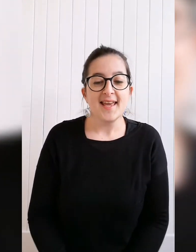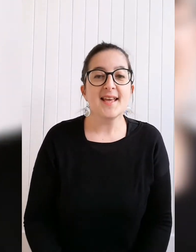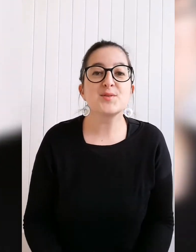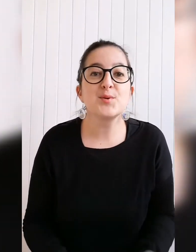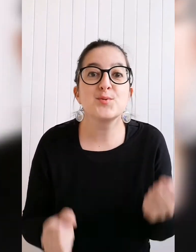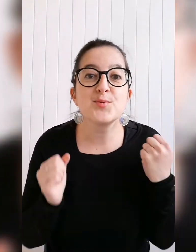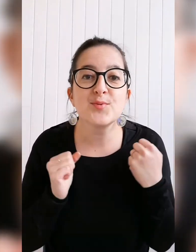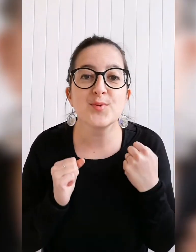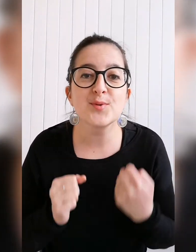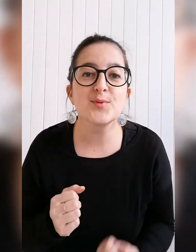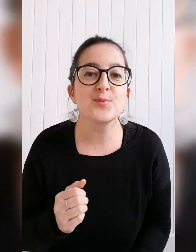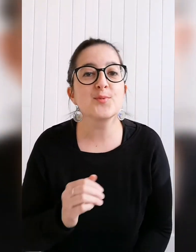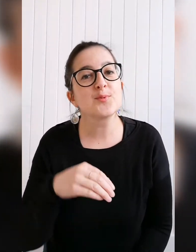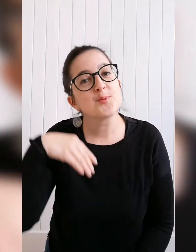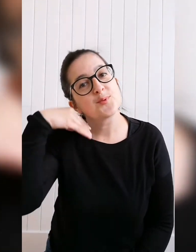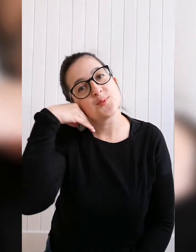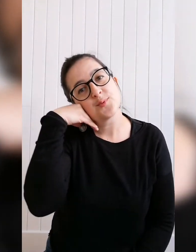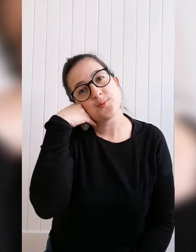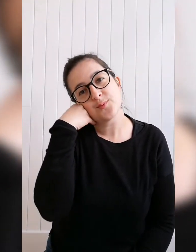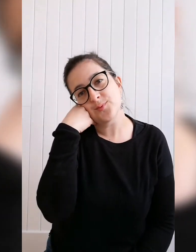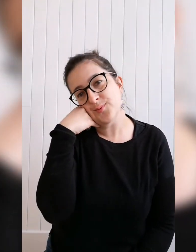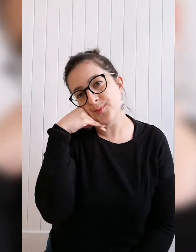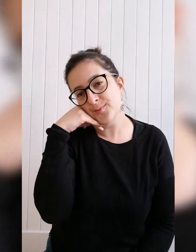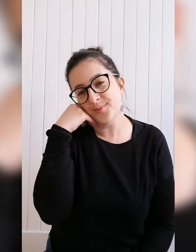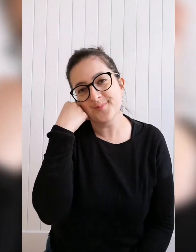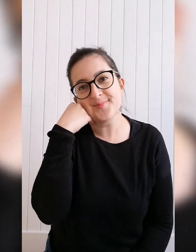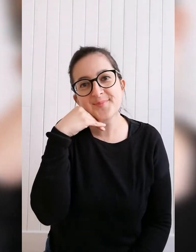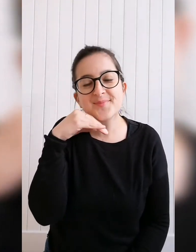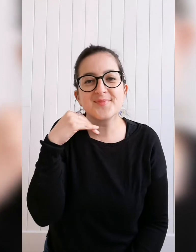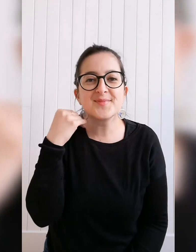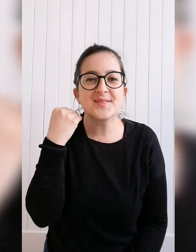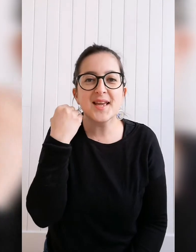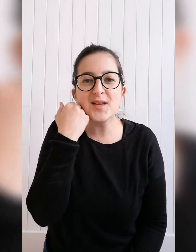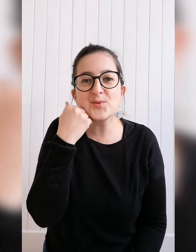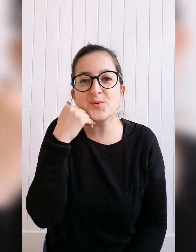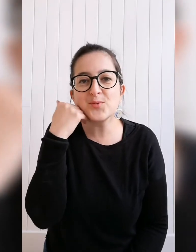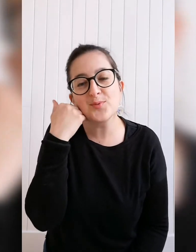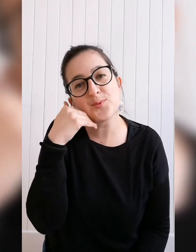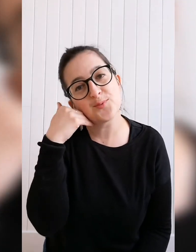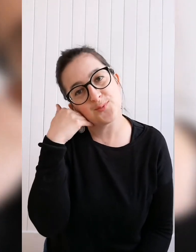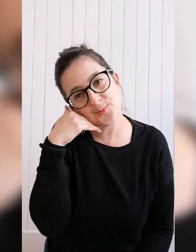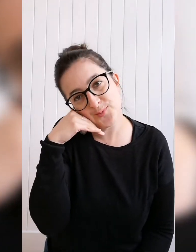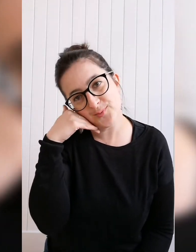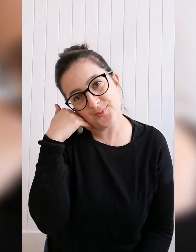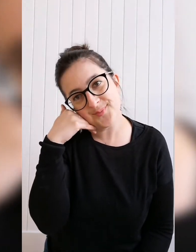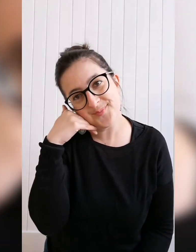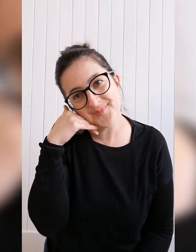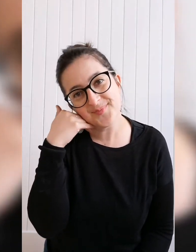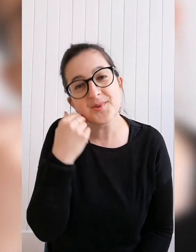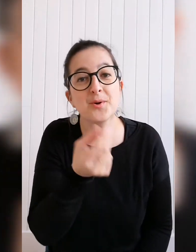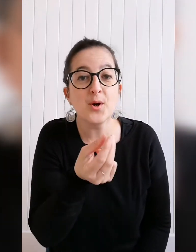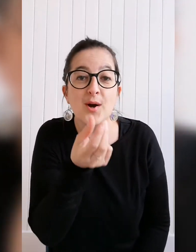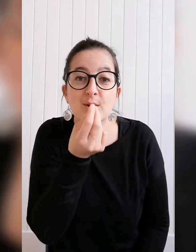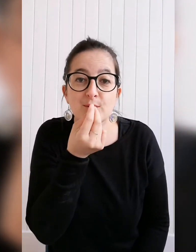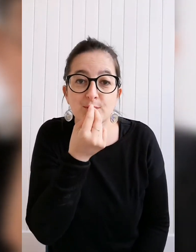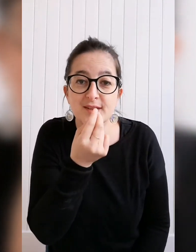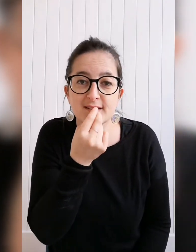Est-ce que tu veux ton doudou ? Est-ce que tu veux ton doudou ? Ou ta